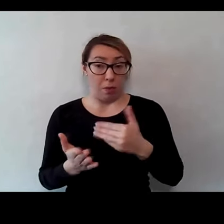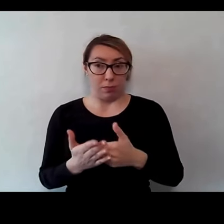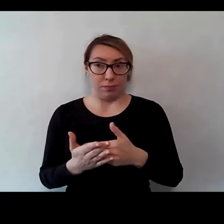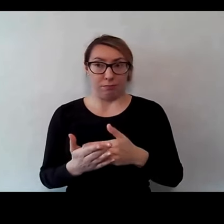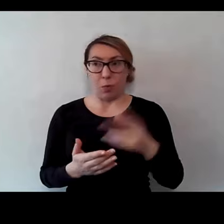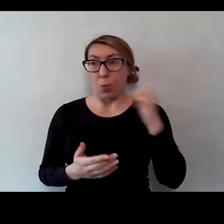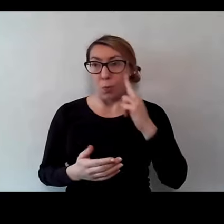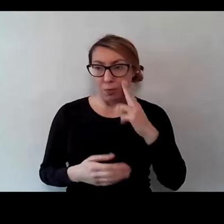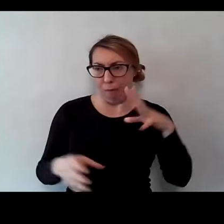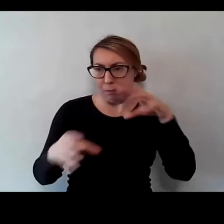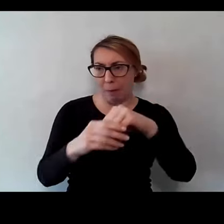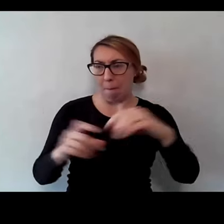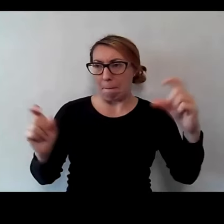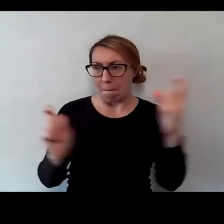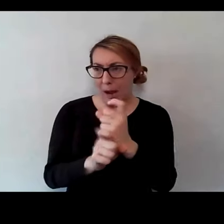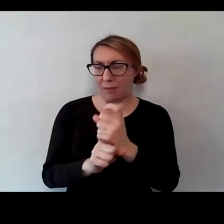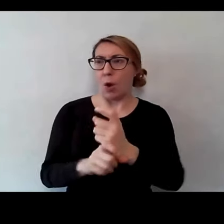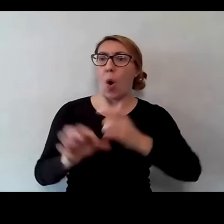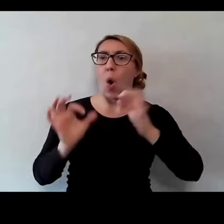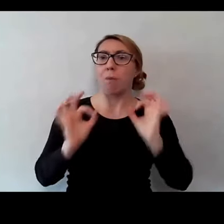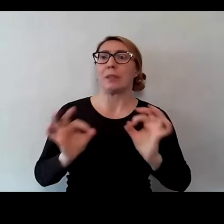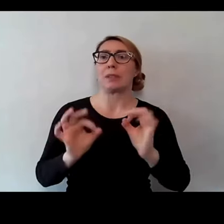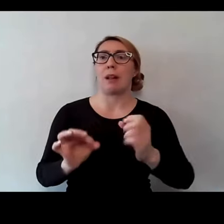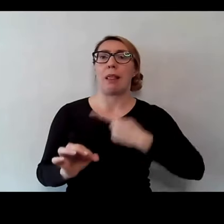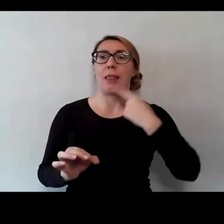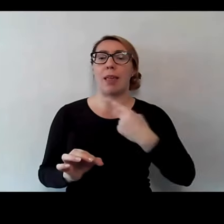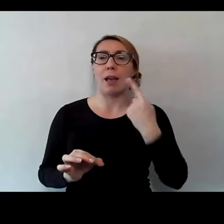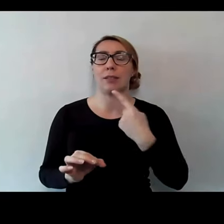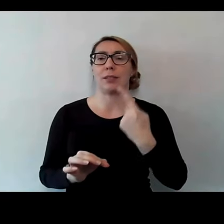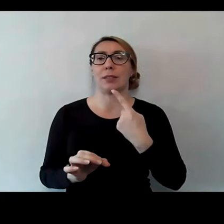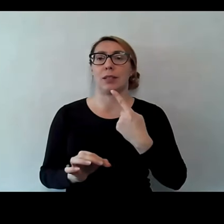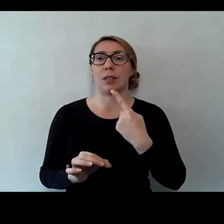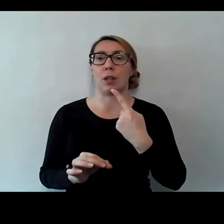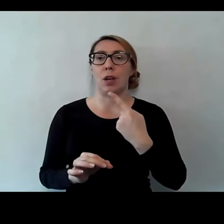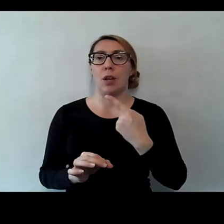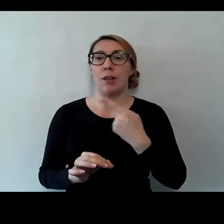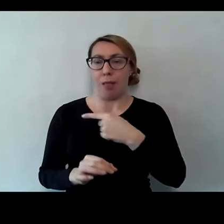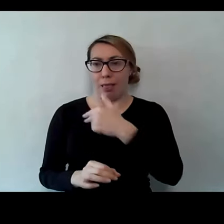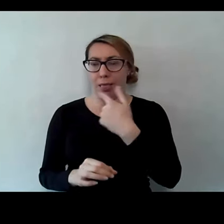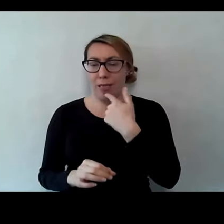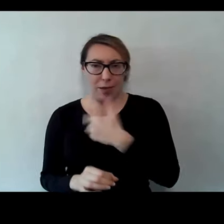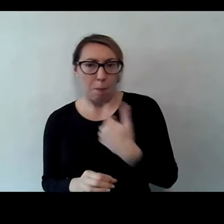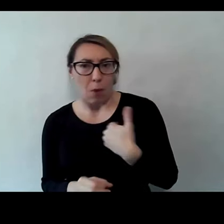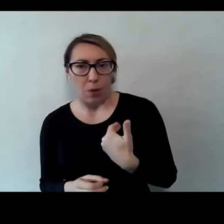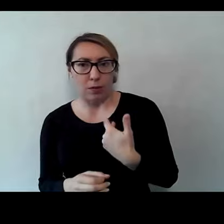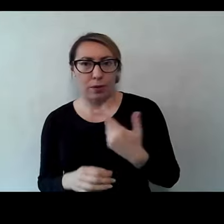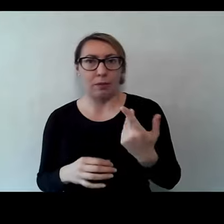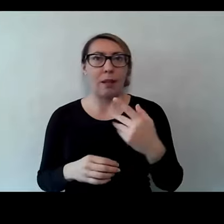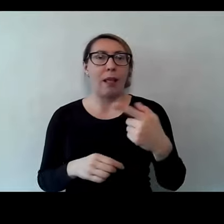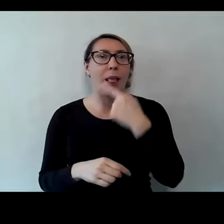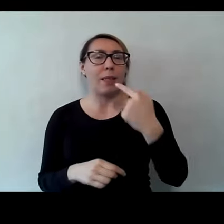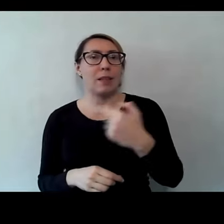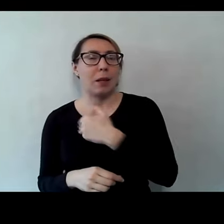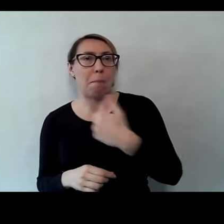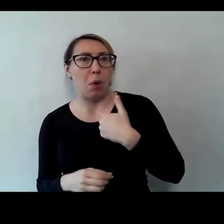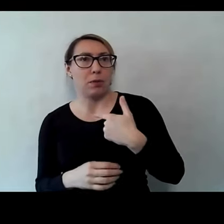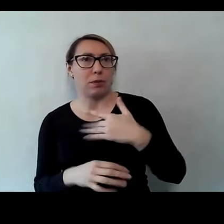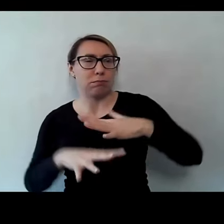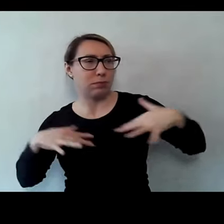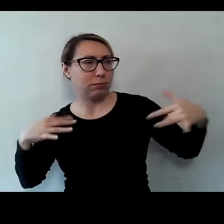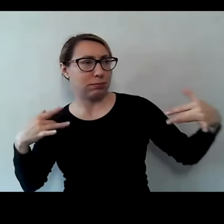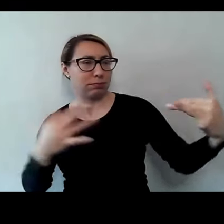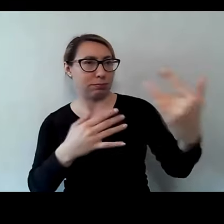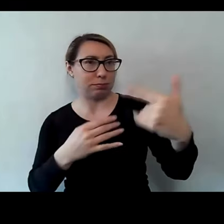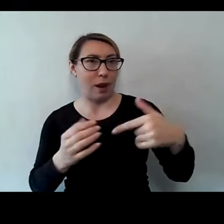państwie, gdzie oficjalnym językiem urzędowym jest język polski, są otoczone tym językiem, a mimo to, to wcale nie jest takie oczywiste, że